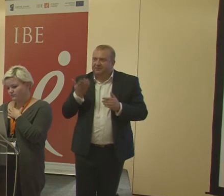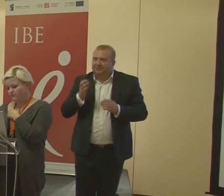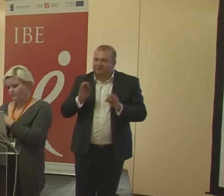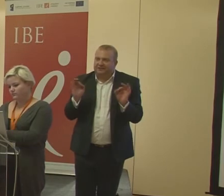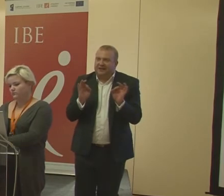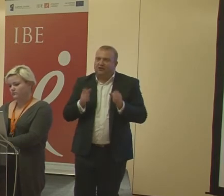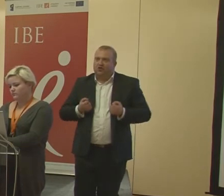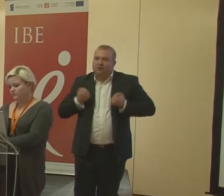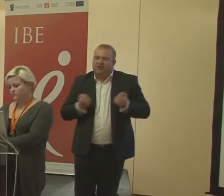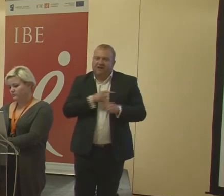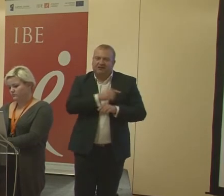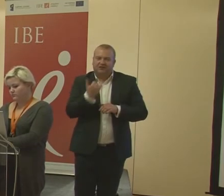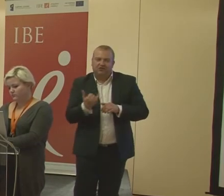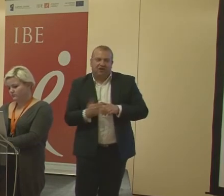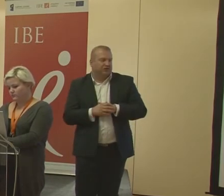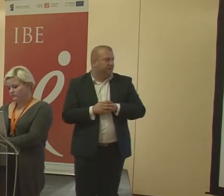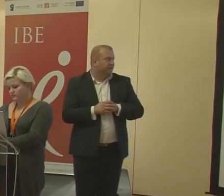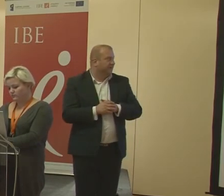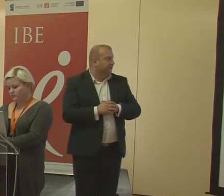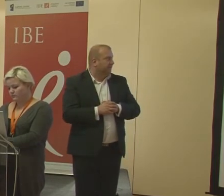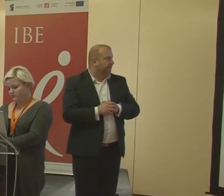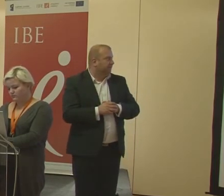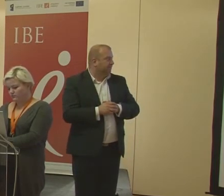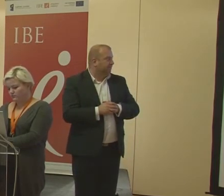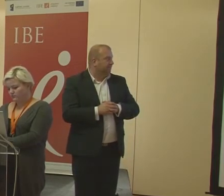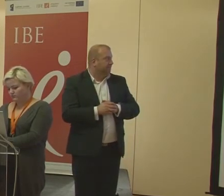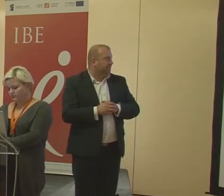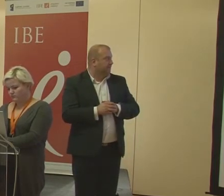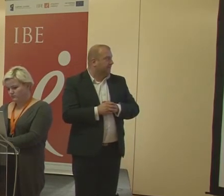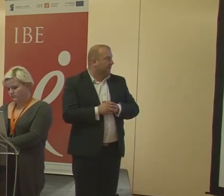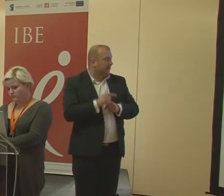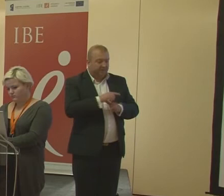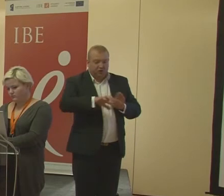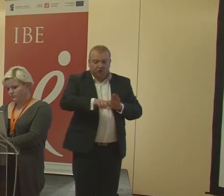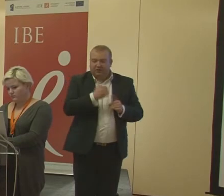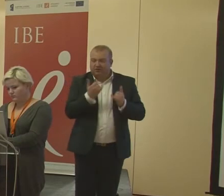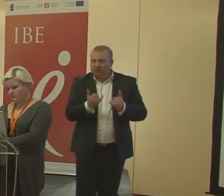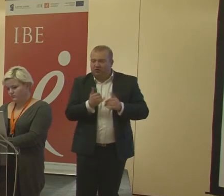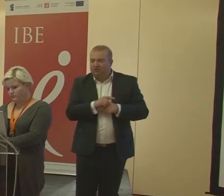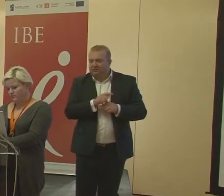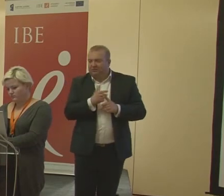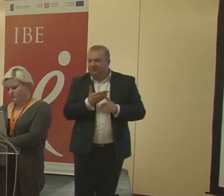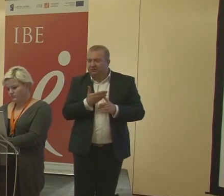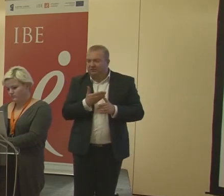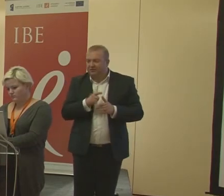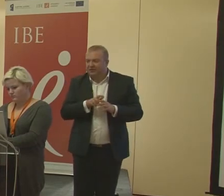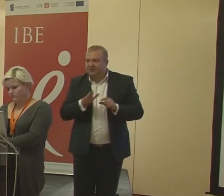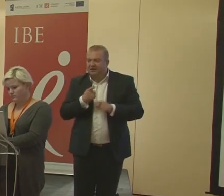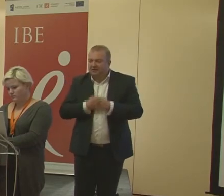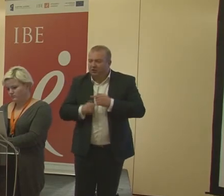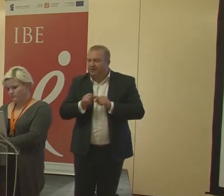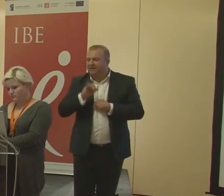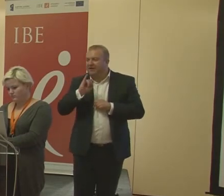przy tablicy interaktywnej dzieci. Dzieci w tej grupie akurat to dzieci niepełnosprawne